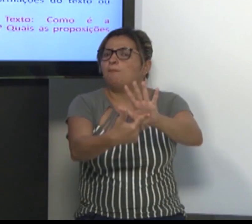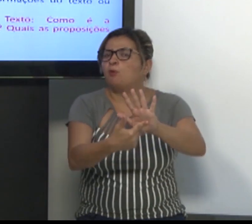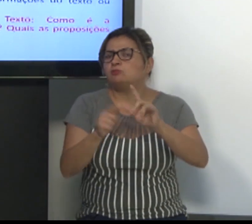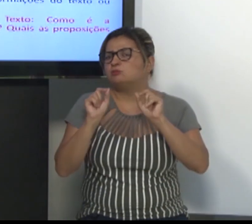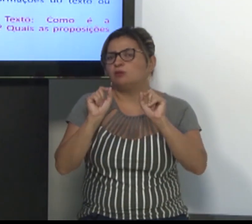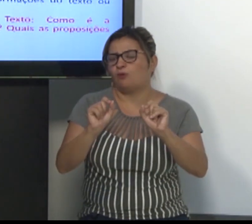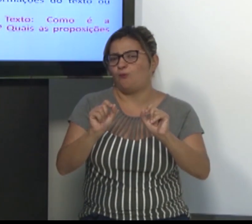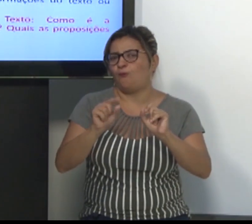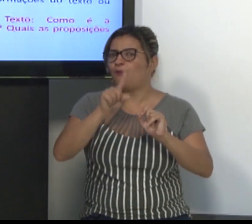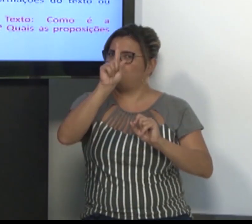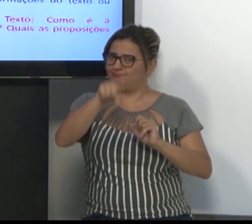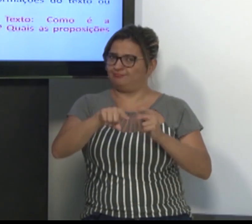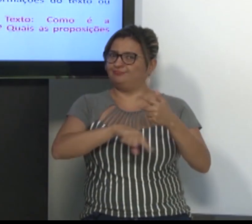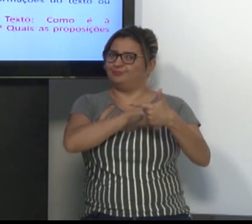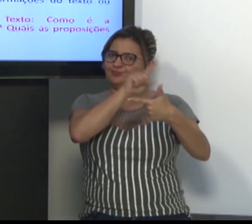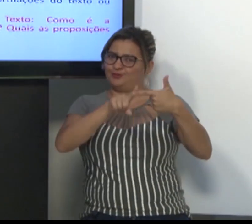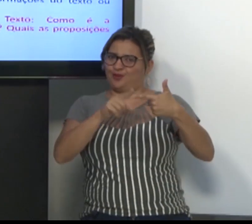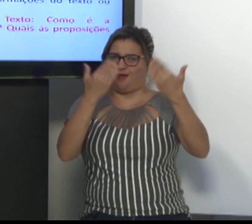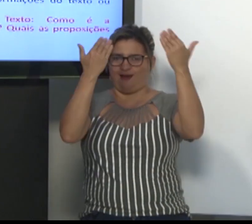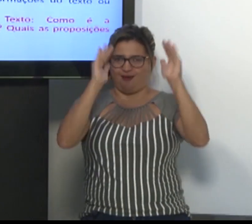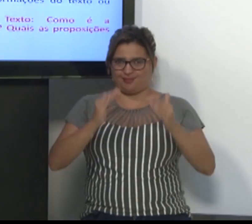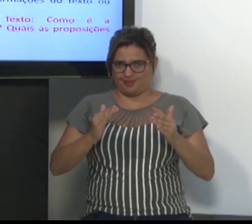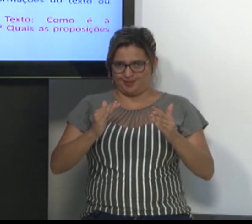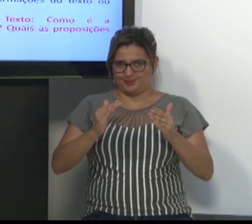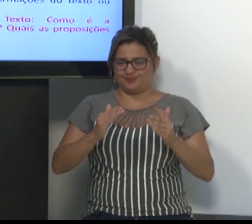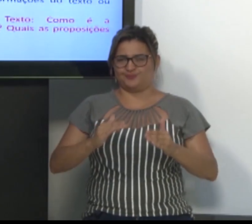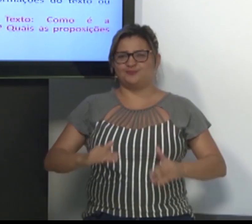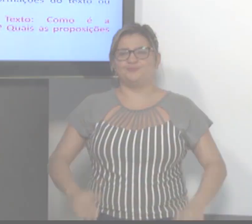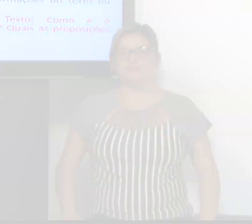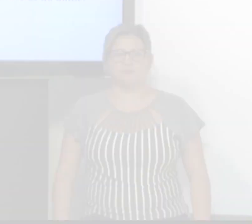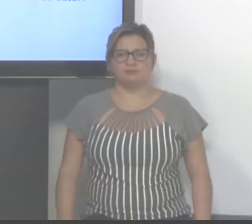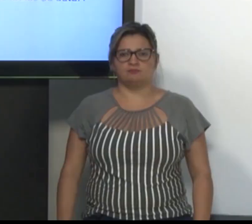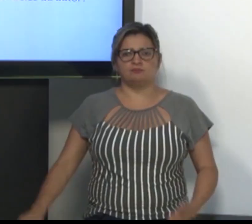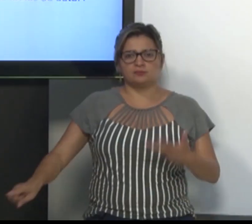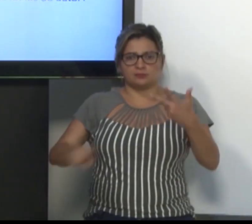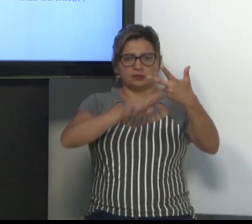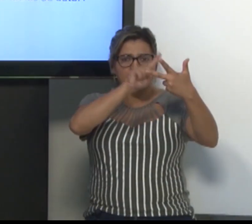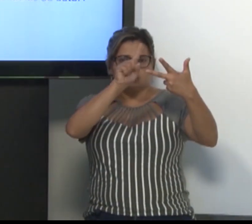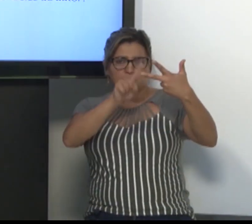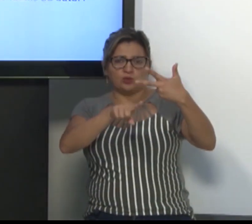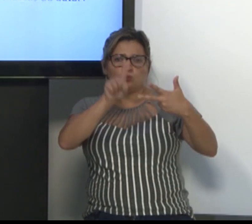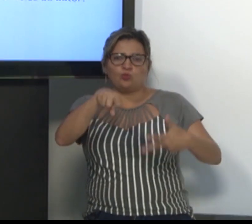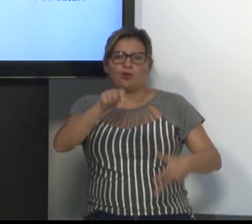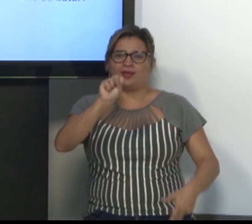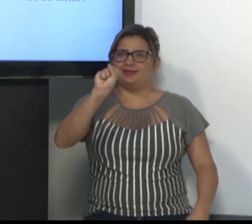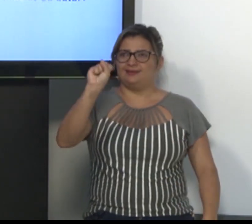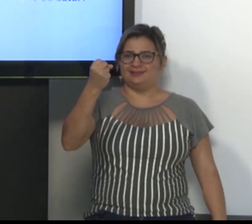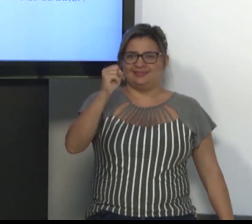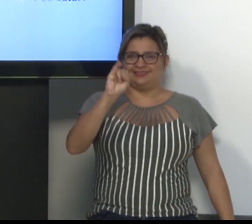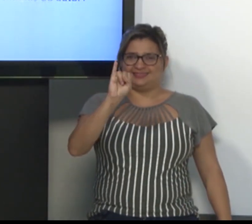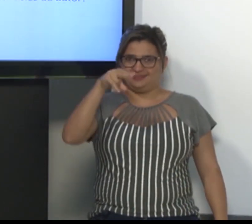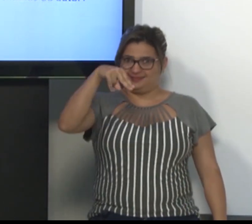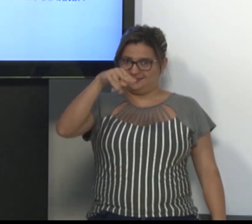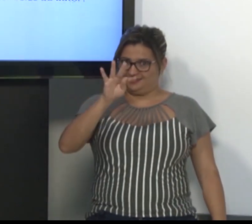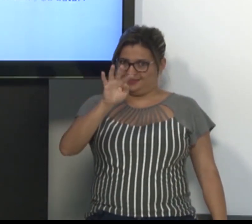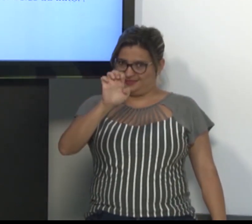A análise, ela faz isso. Vamos para o terceiro tópico, que é a síntese.